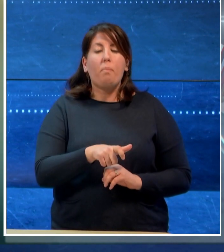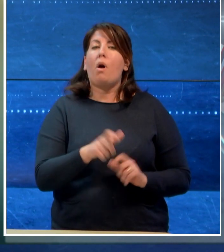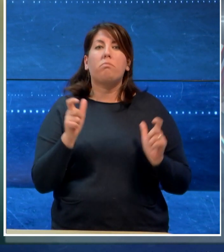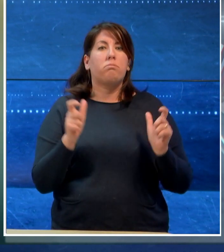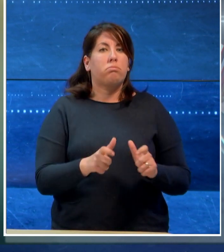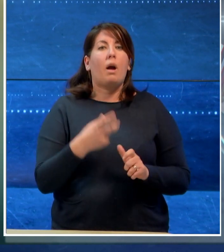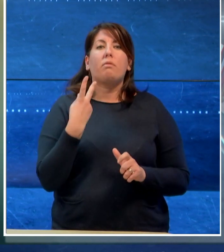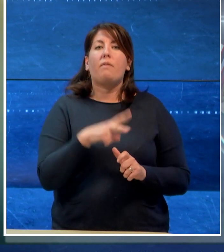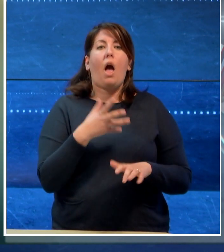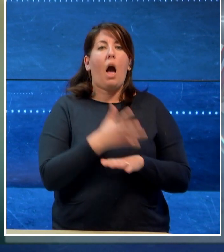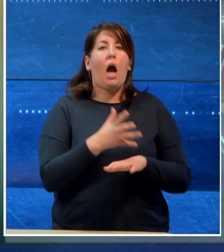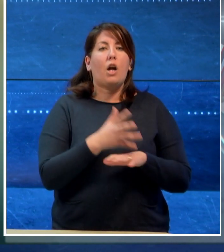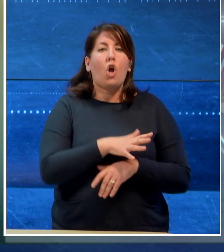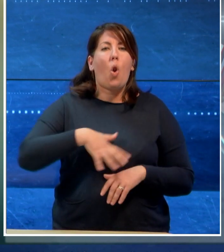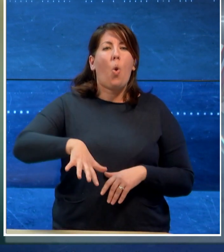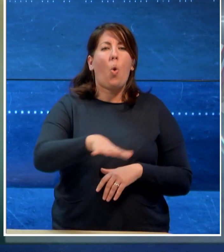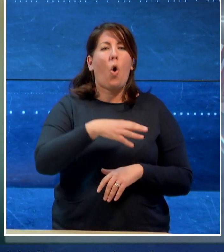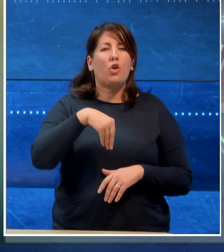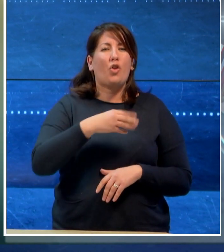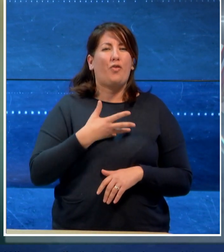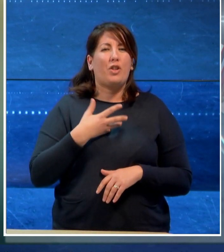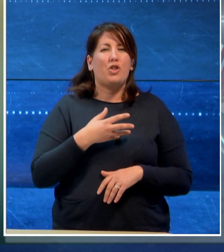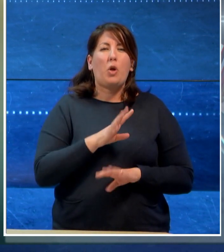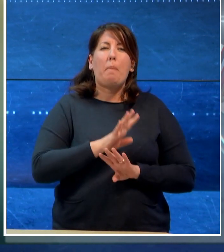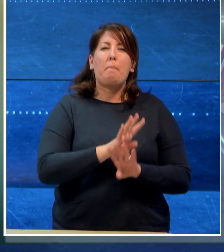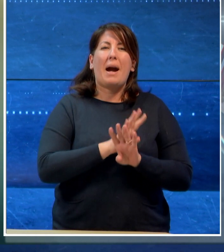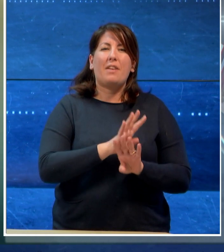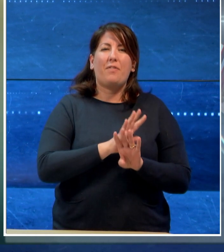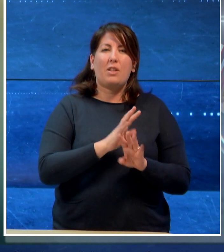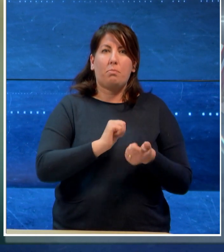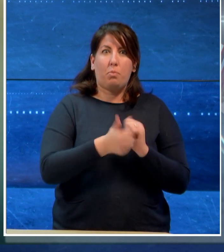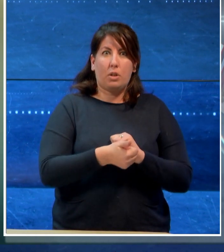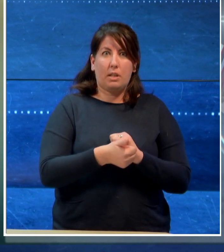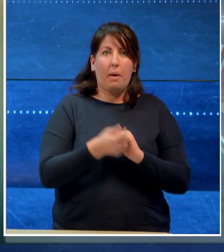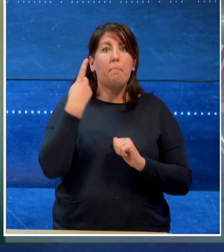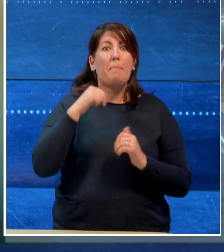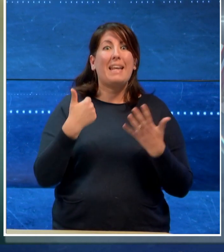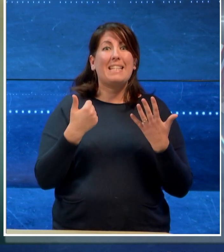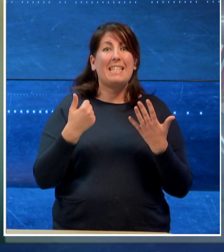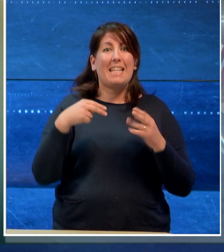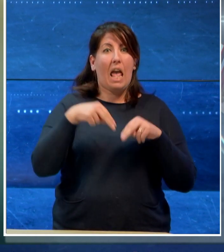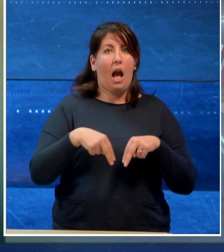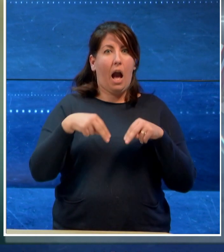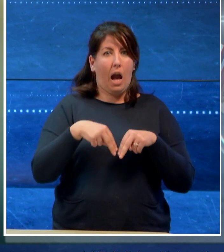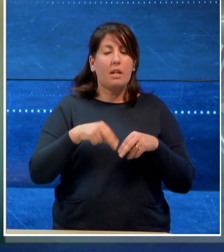manifestazioni sportive per la durata di 6 anni con obbligo di firma.